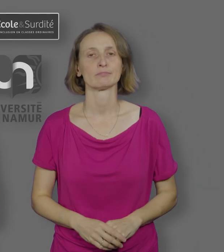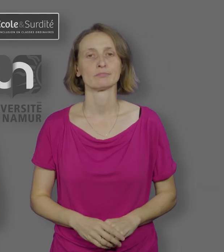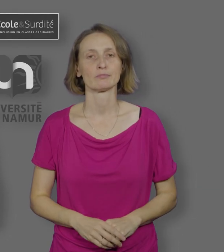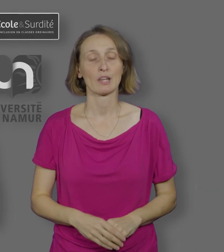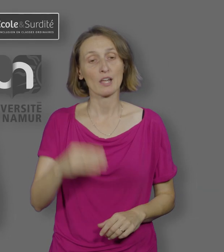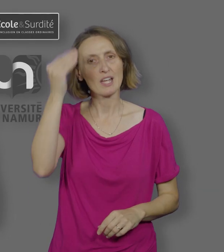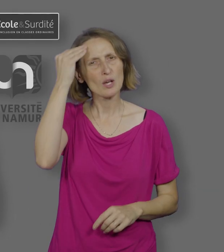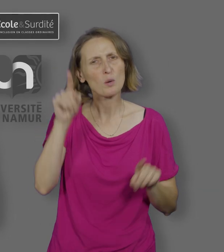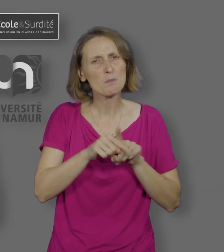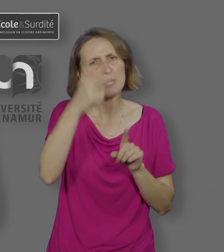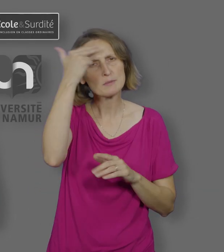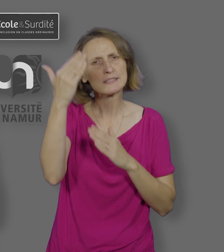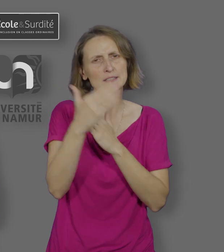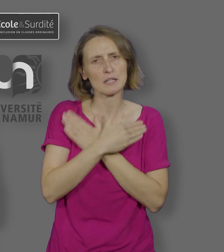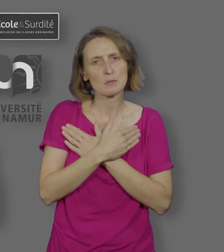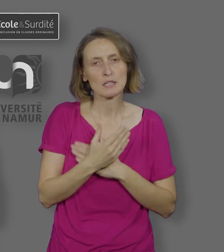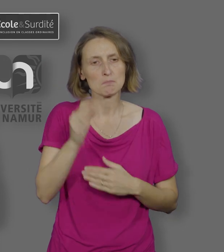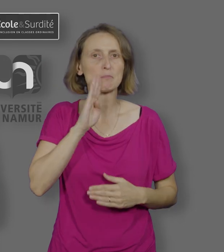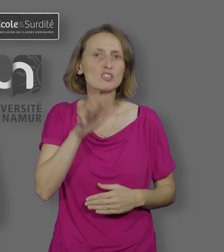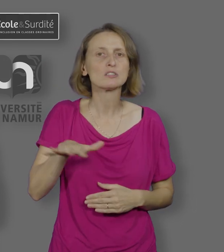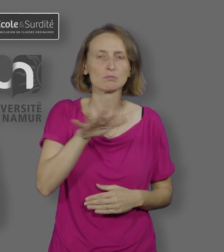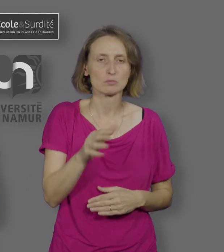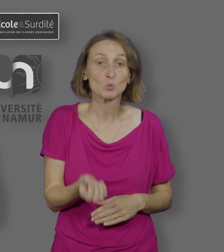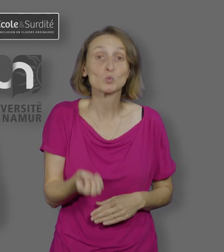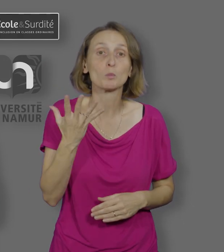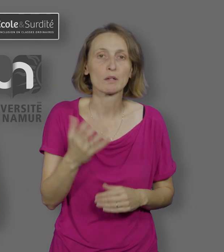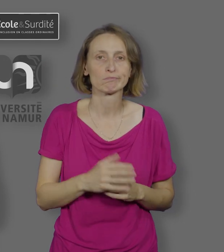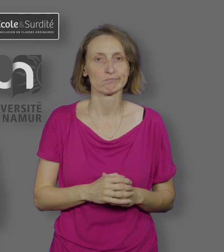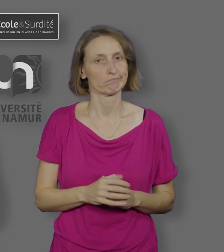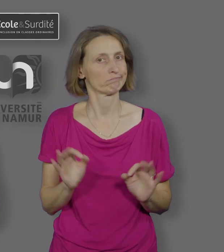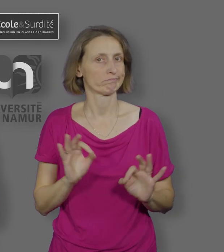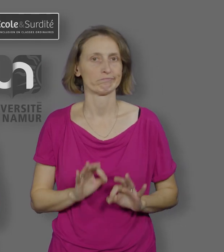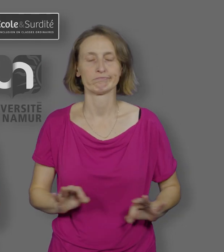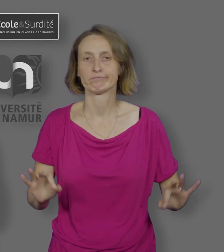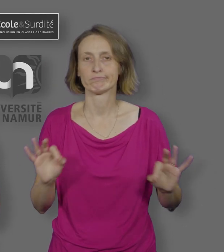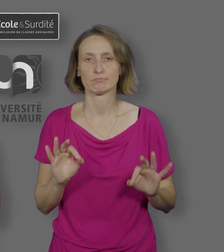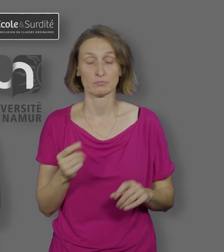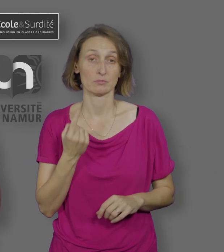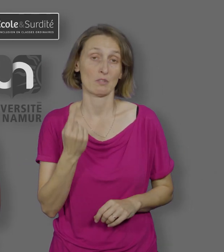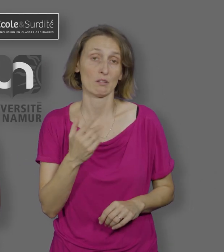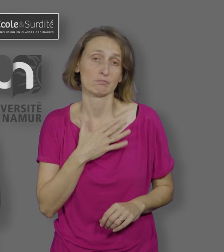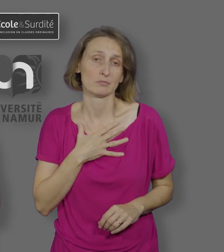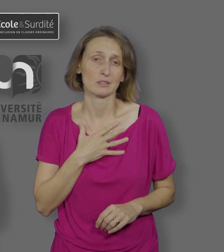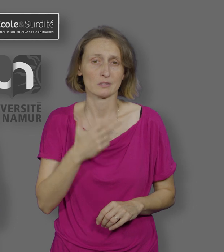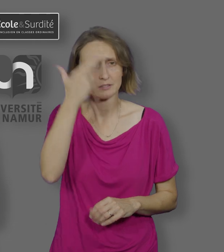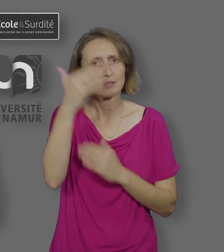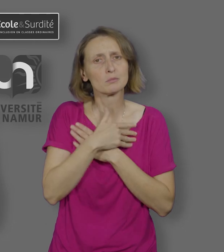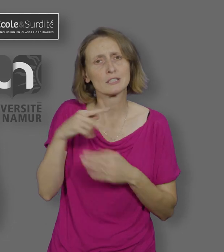suivre un enseignement ordinaire inclus dans la même classe que des élèves entendants en bénéficiant d'un accès aux